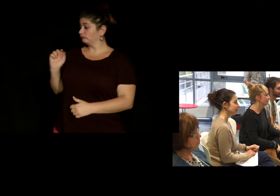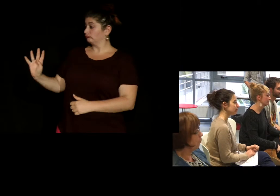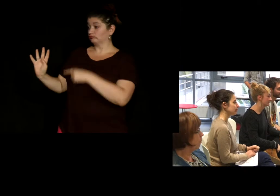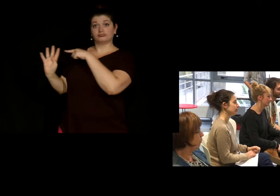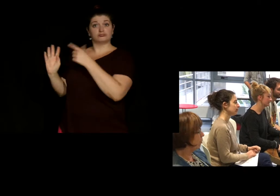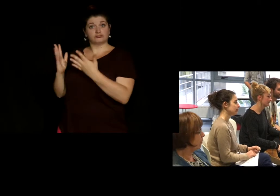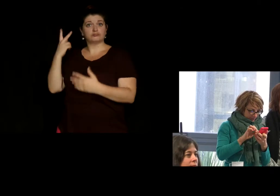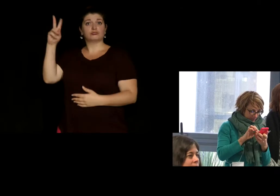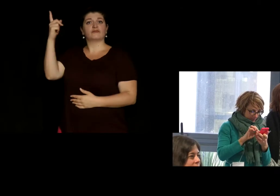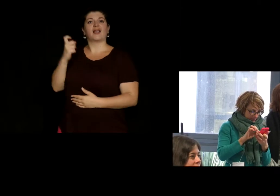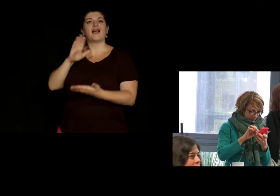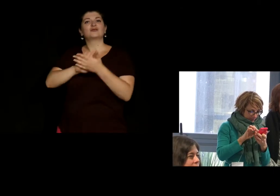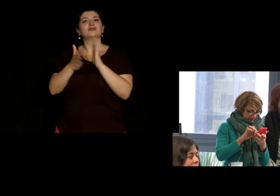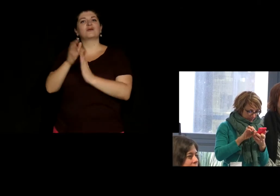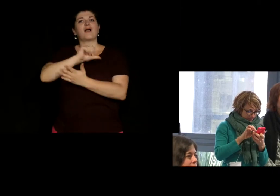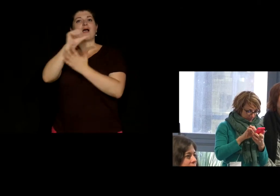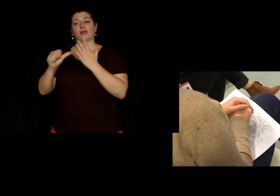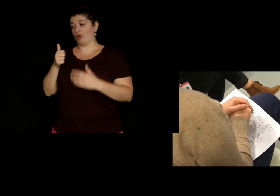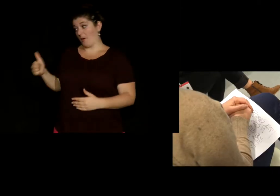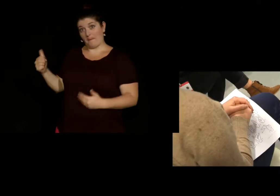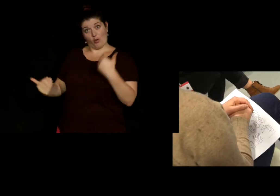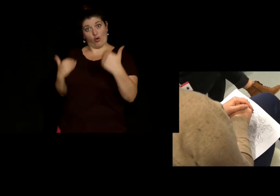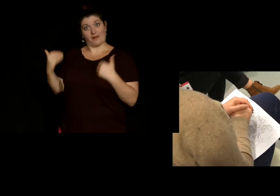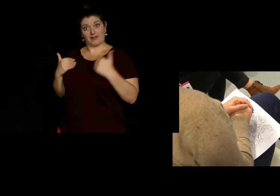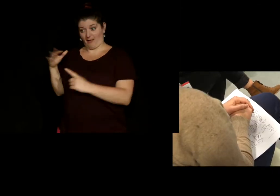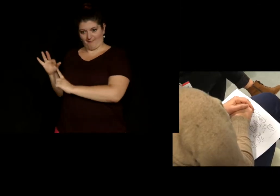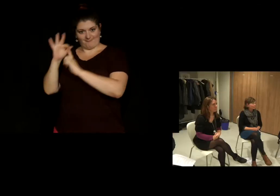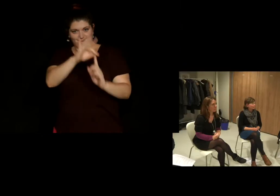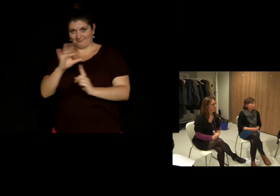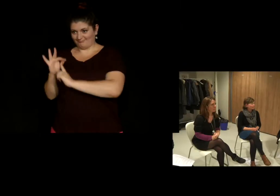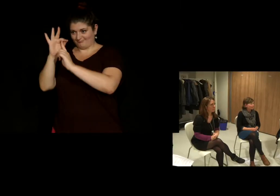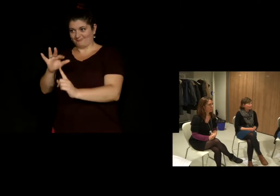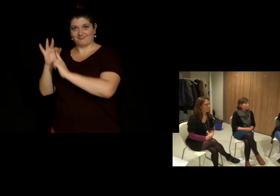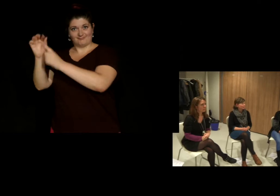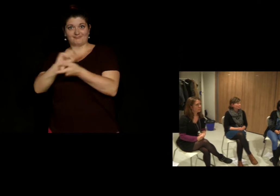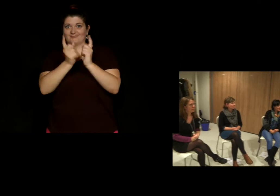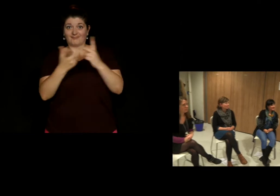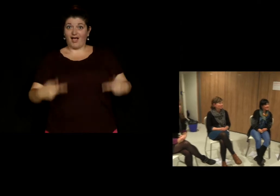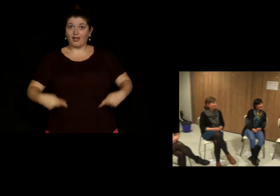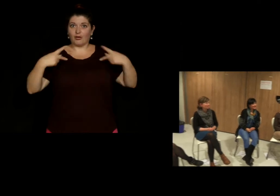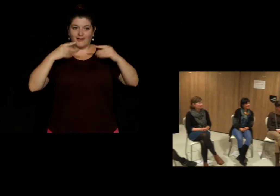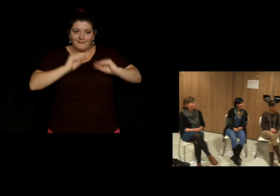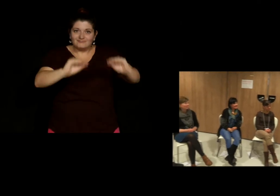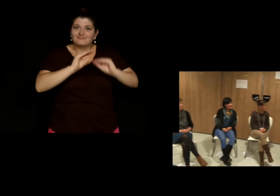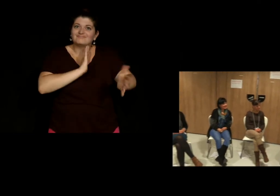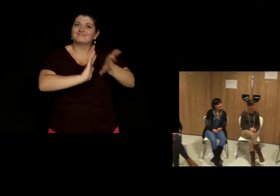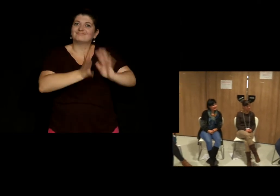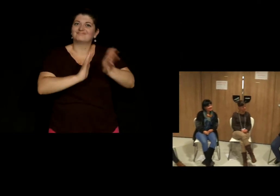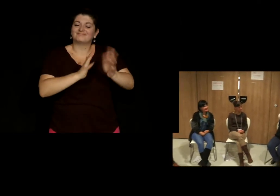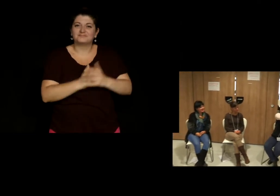des signes avec une spécificité puisqu'on a demandé aux intervenants, intervenantes de travailler sur le champ lexical de la culture. Voilà,